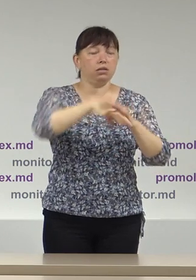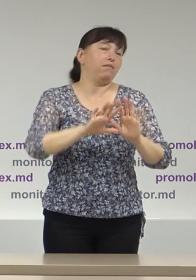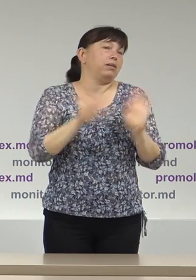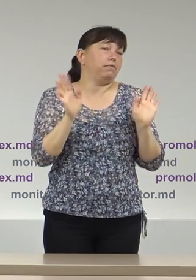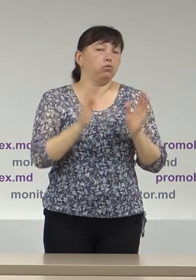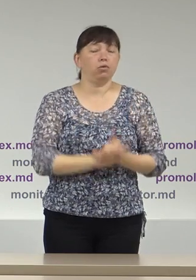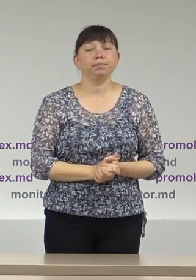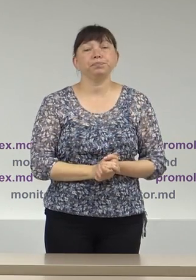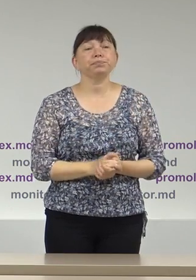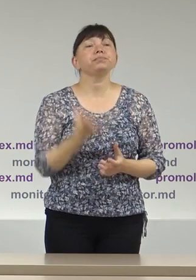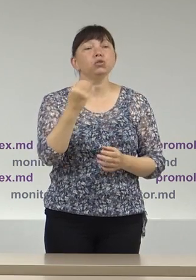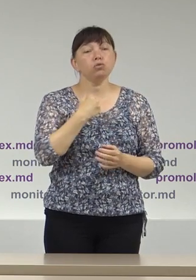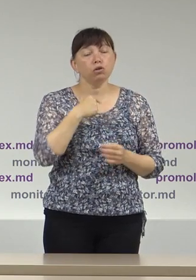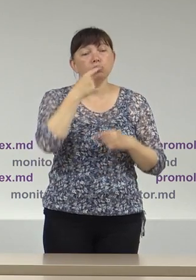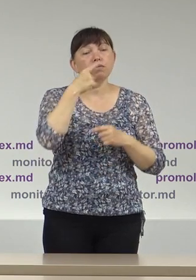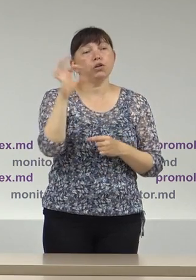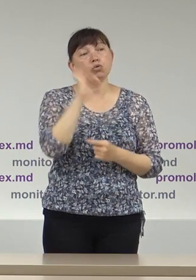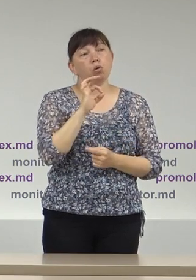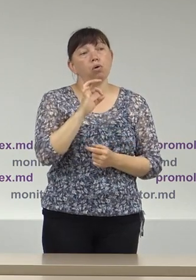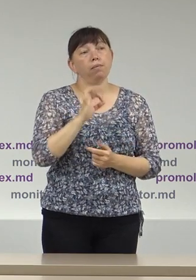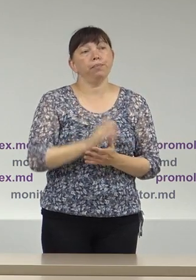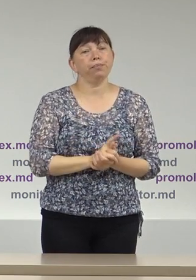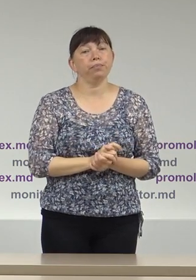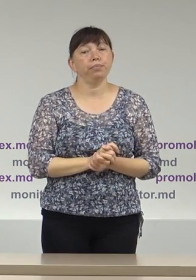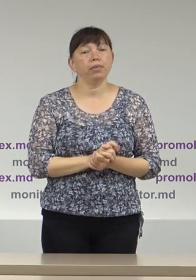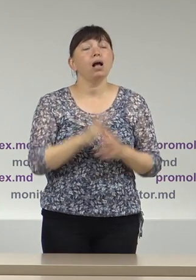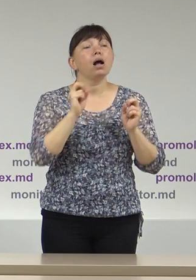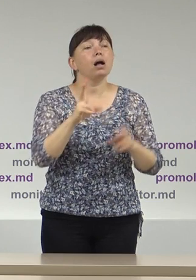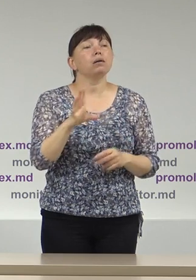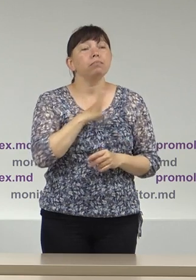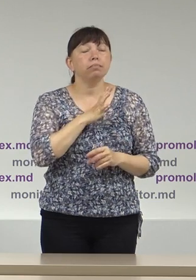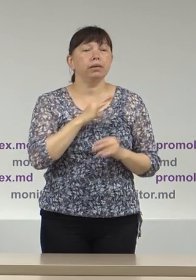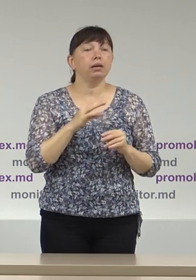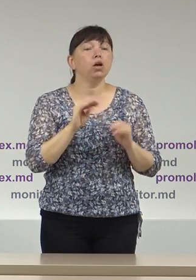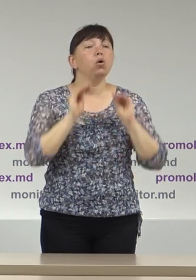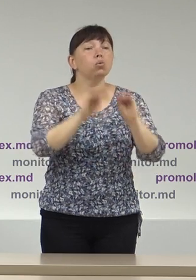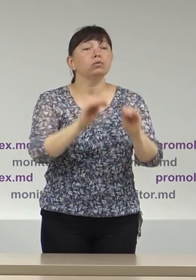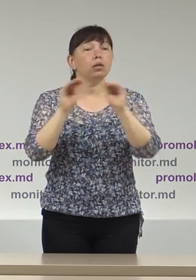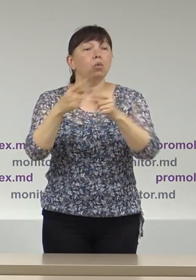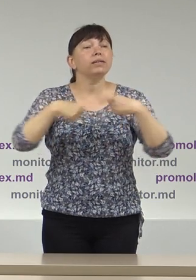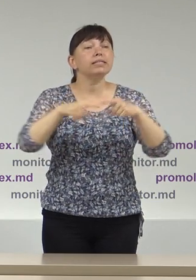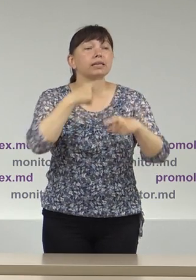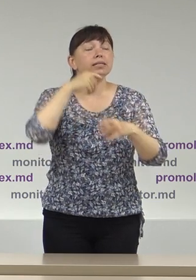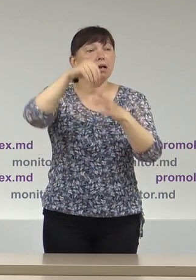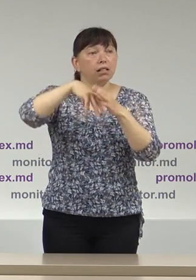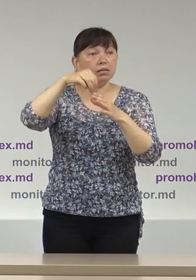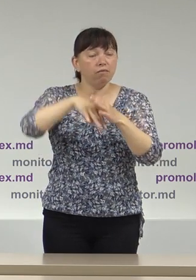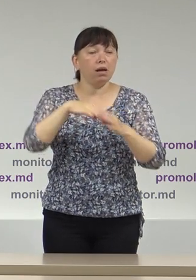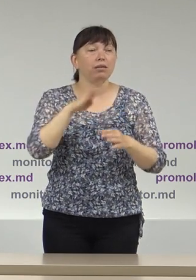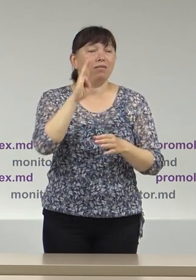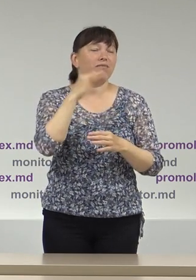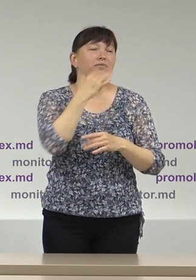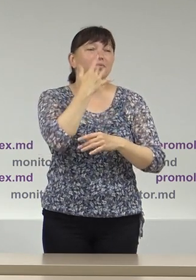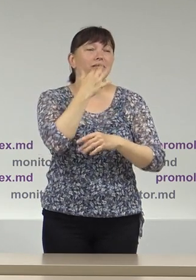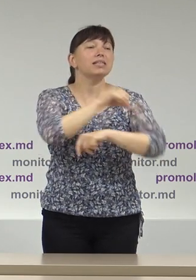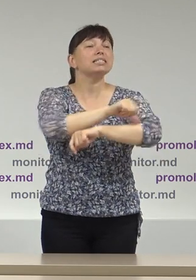vorbi și câteva momente despre cum au fost constituite secțiile de votare în diasporă